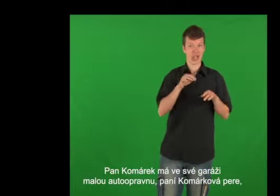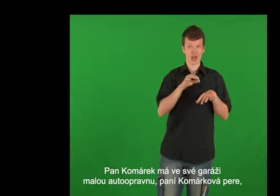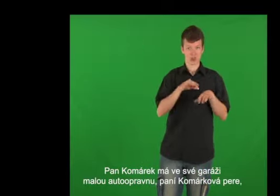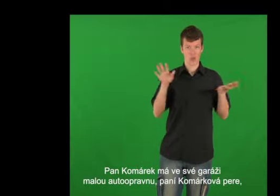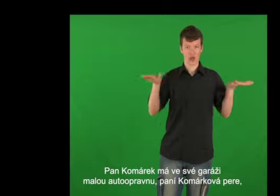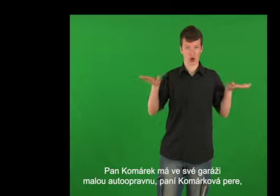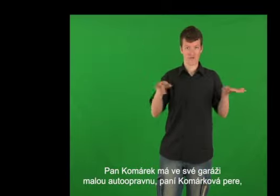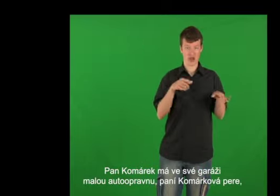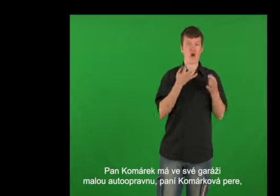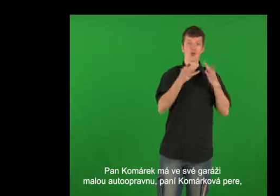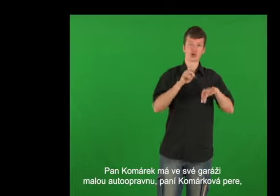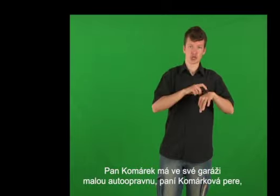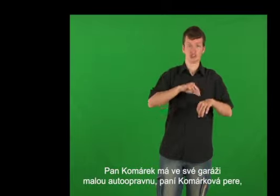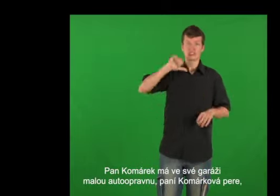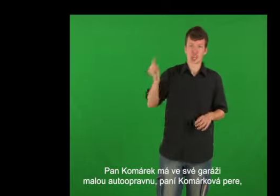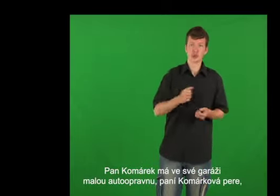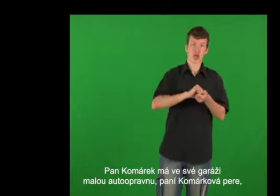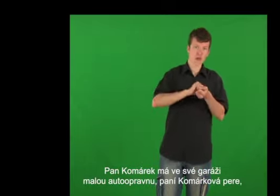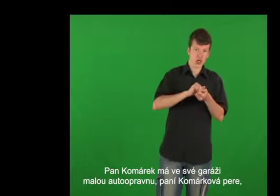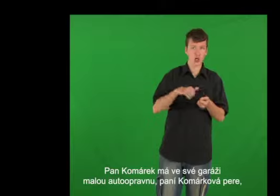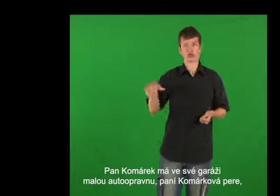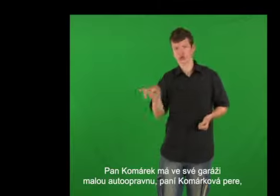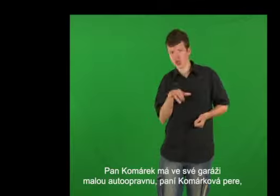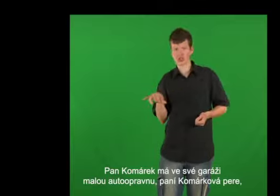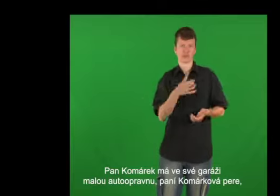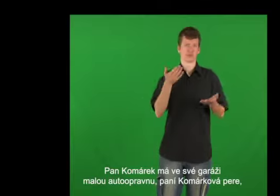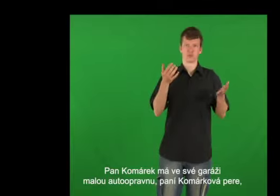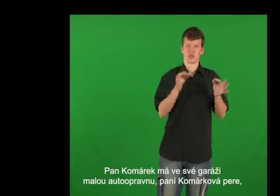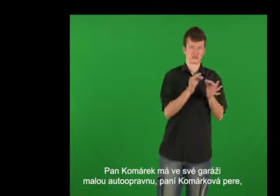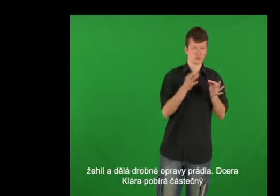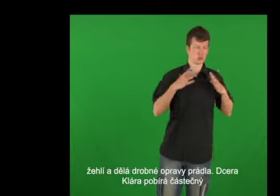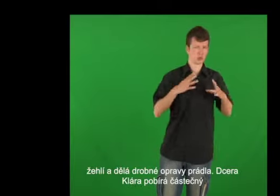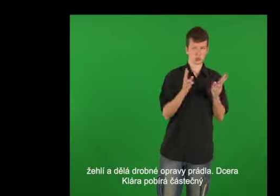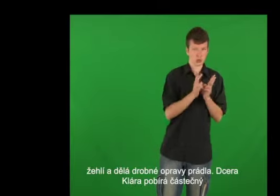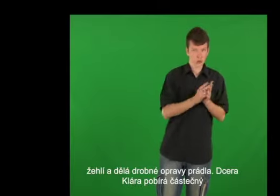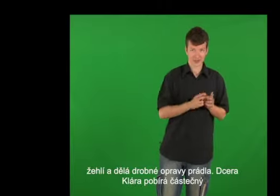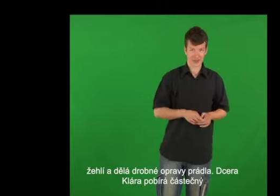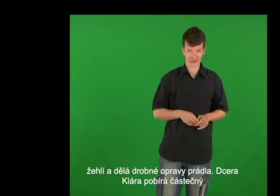autoopravnu, paní Komárková pere, žehlí a dělá drobné opravy prádla.